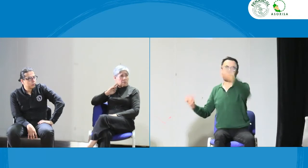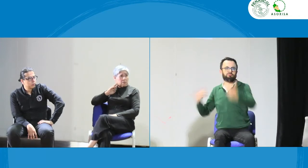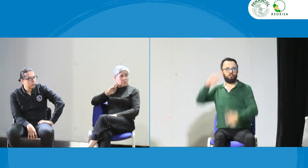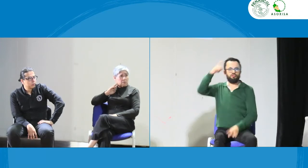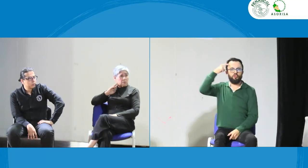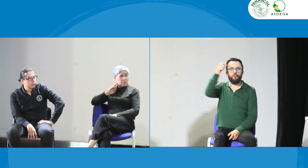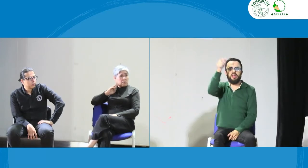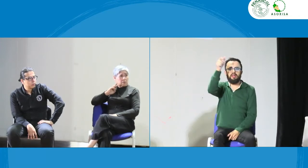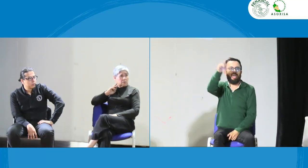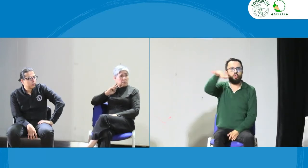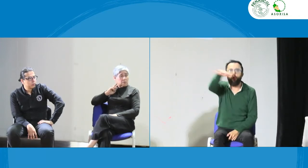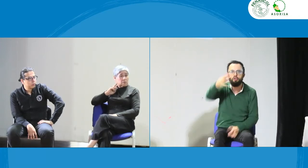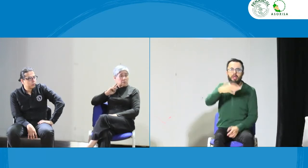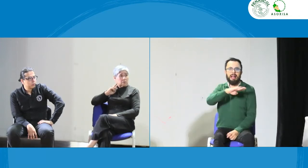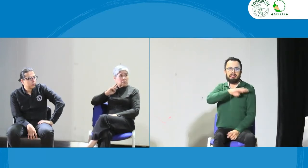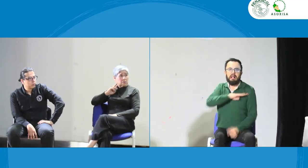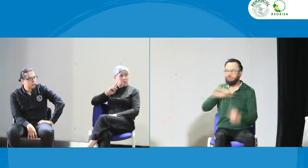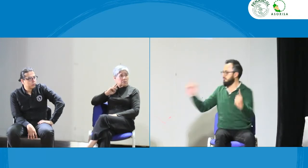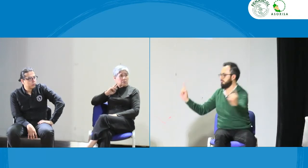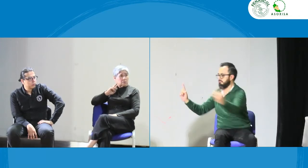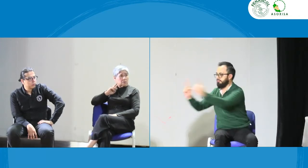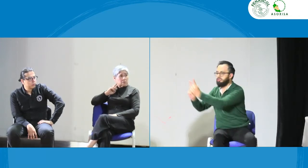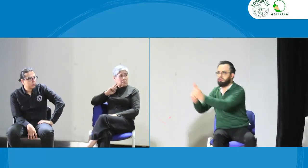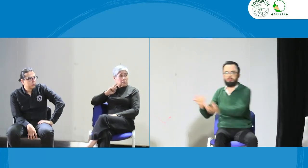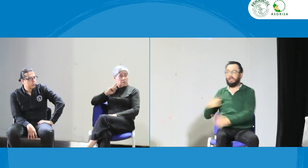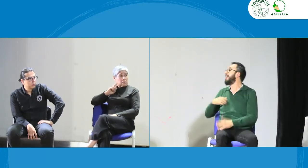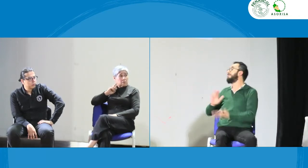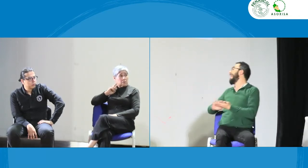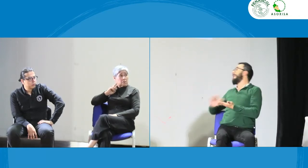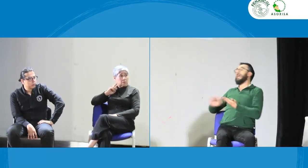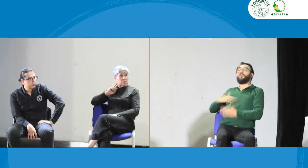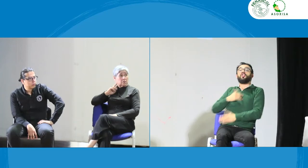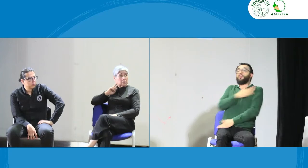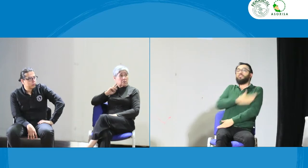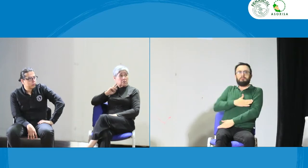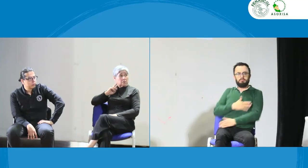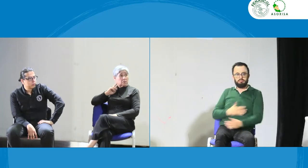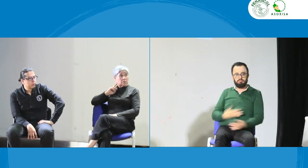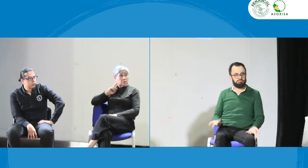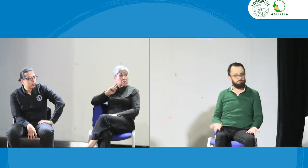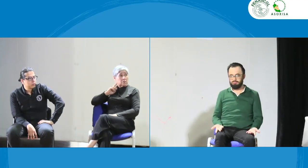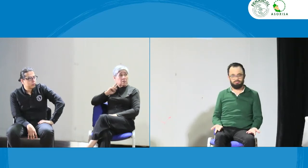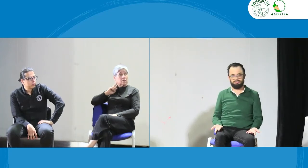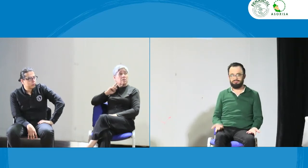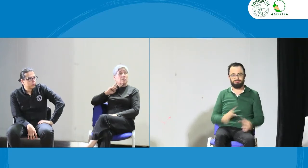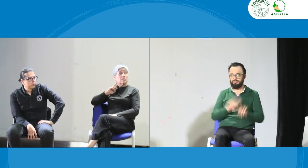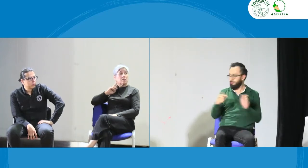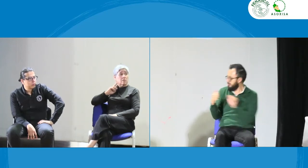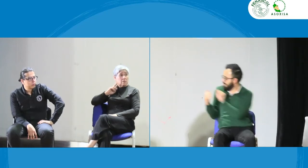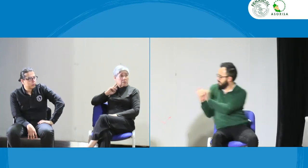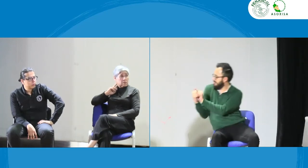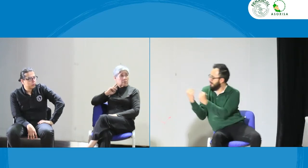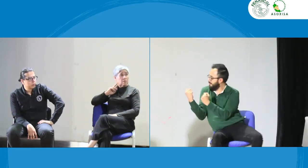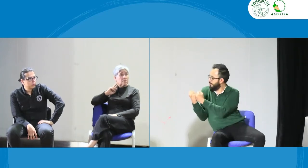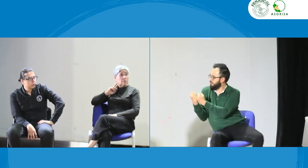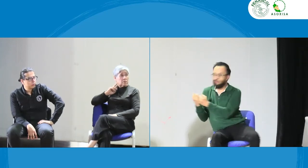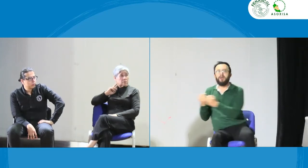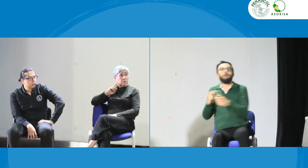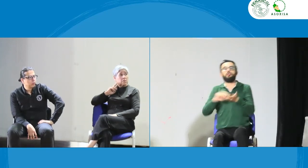Si no me pagan no estoy, o si estamos con gobierno, con alcaldía, si usted tiene una remediana pues no lo siento, me tiene que pagar, pero